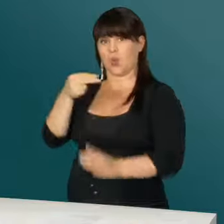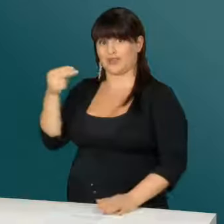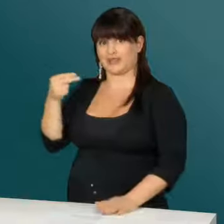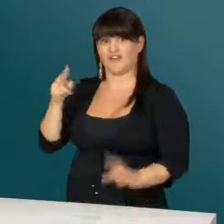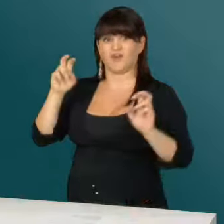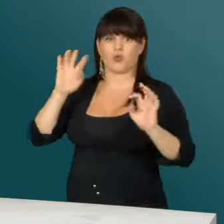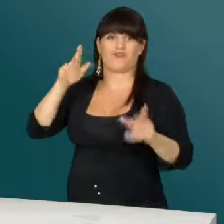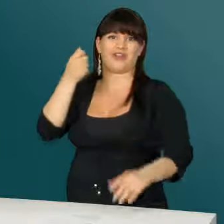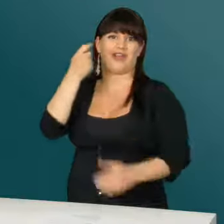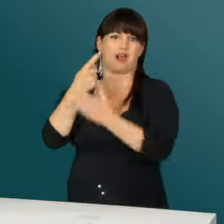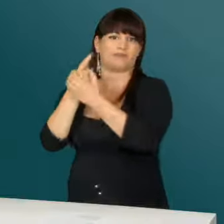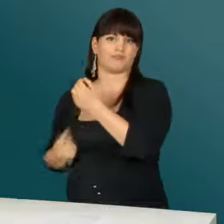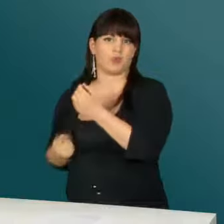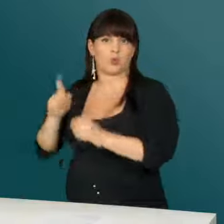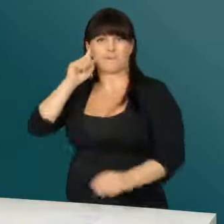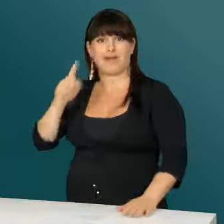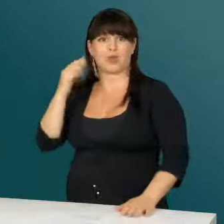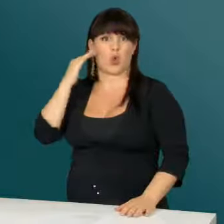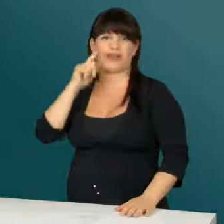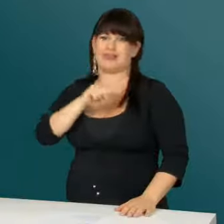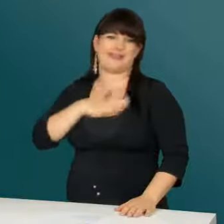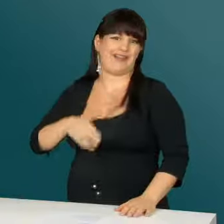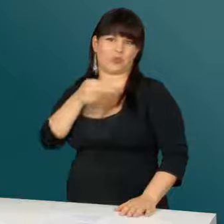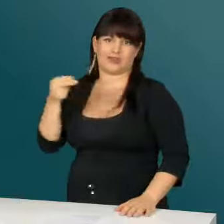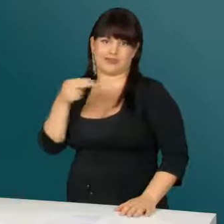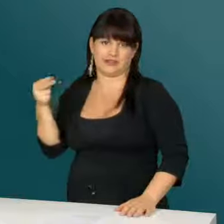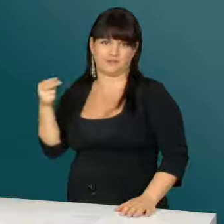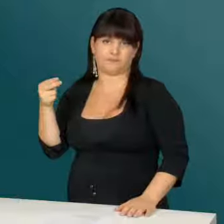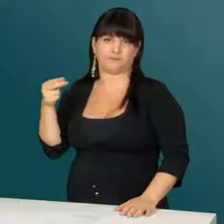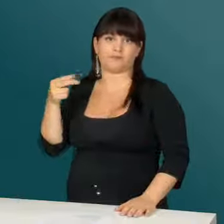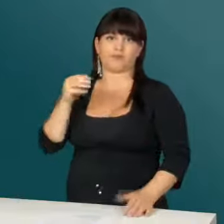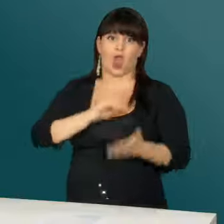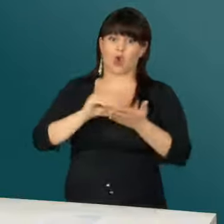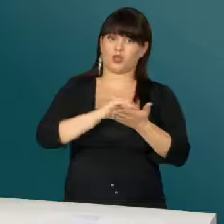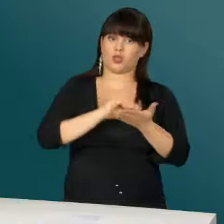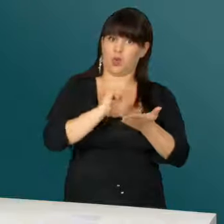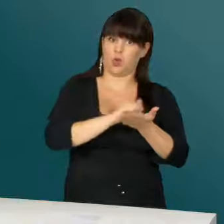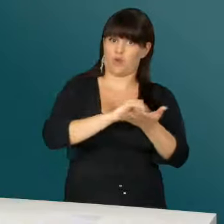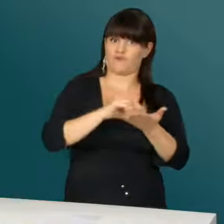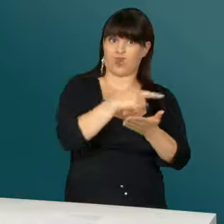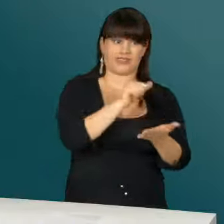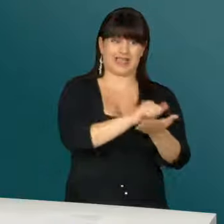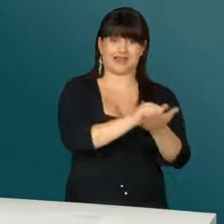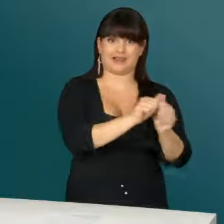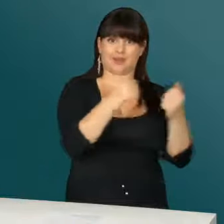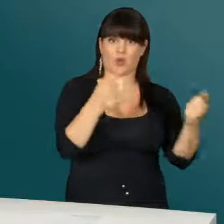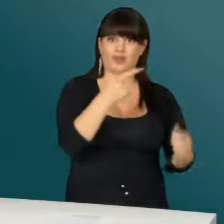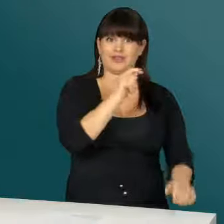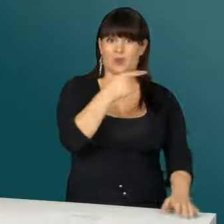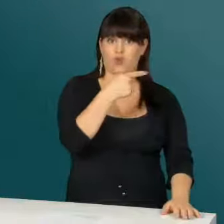sie Filme mit Untertitel zeigen, dass sie vermuten, dass hörende Menschen keine Untertitel mögen. Der Autor des Zeitungsartikels forderte